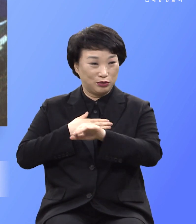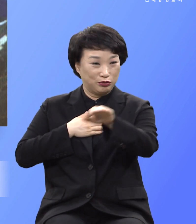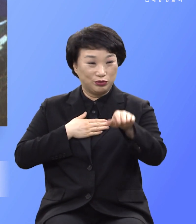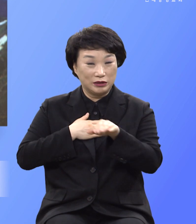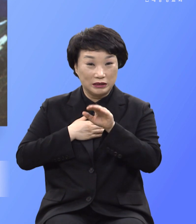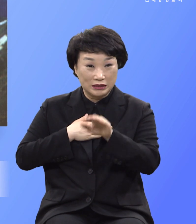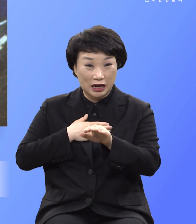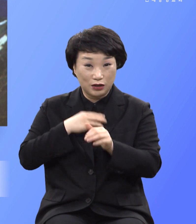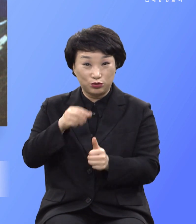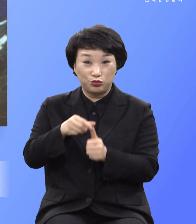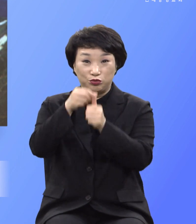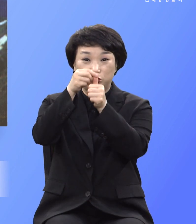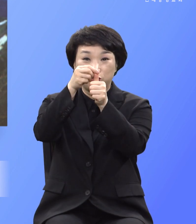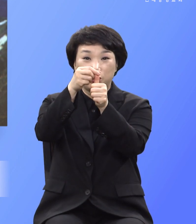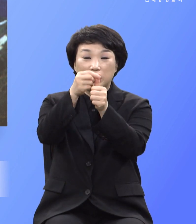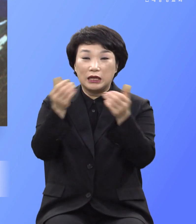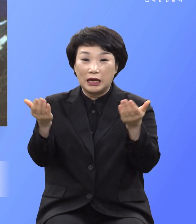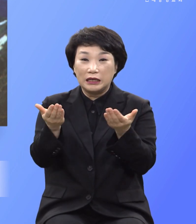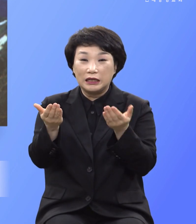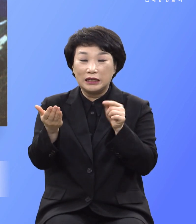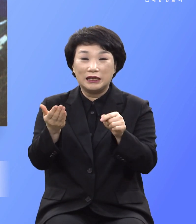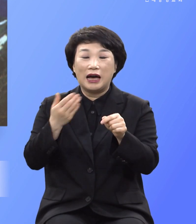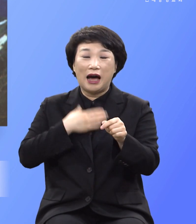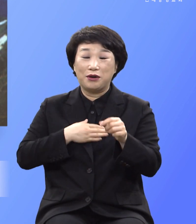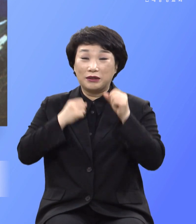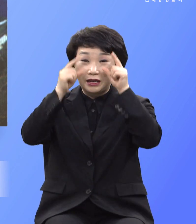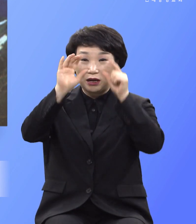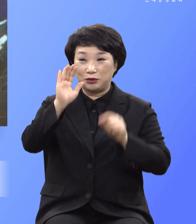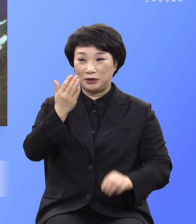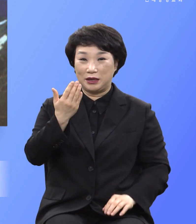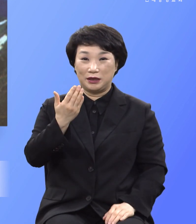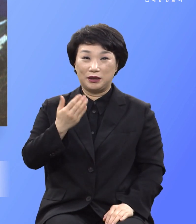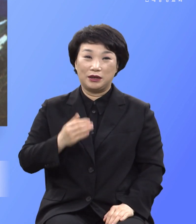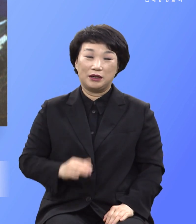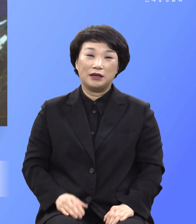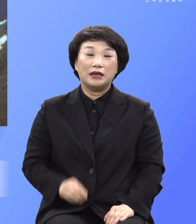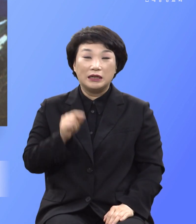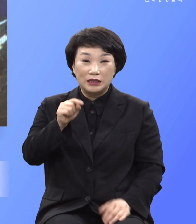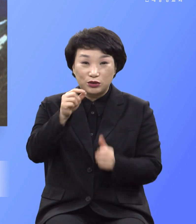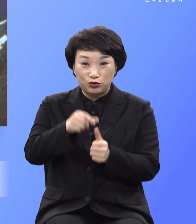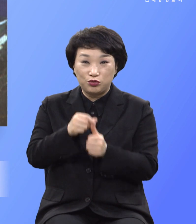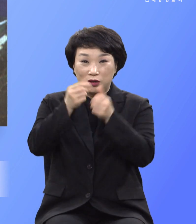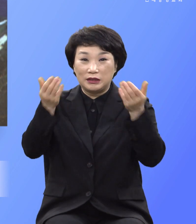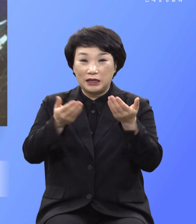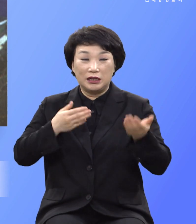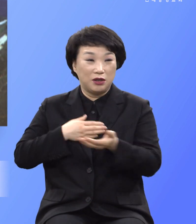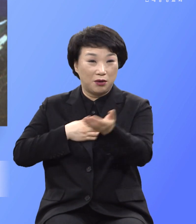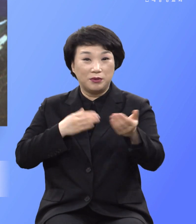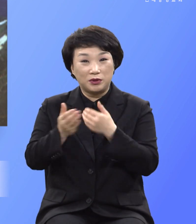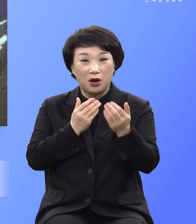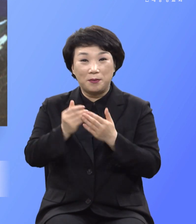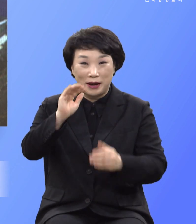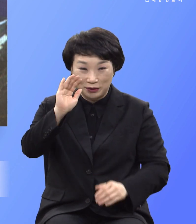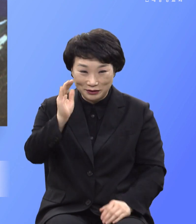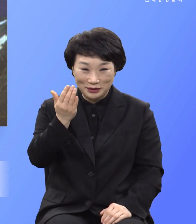구원의 사정을 알게 되고 그 구원의 사정을 경험하게 되나니